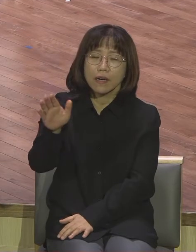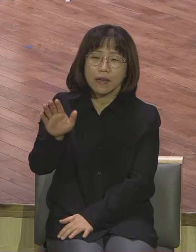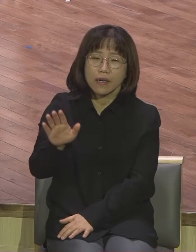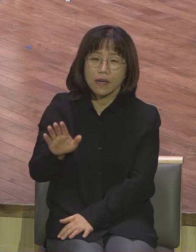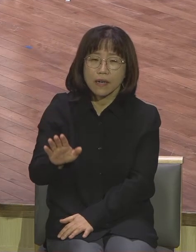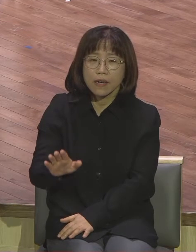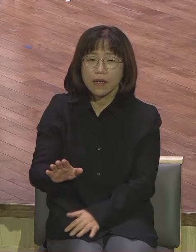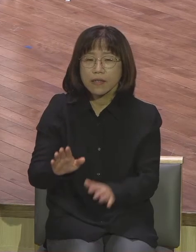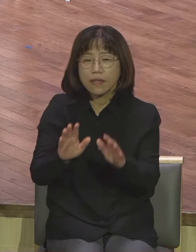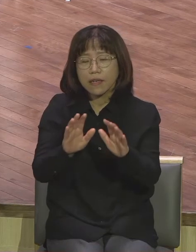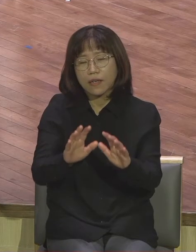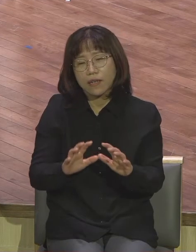주옵소서